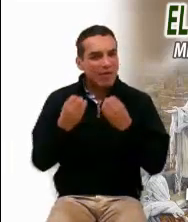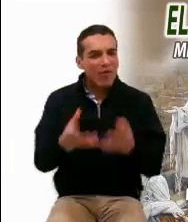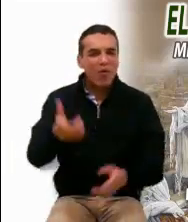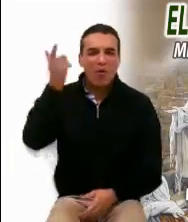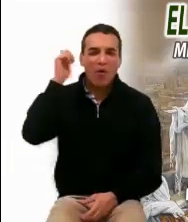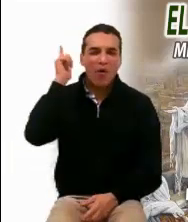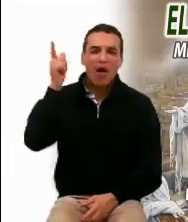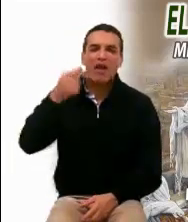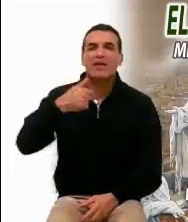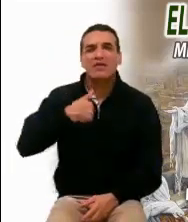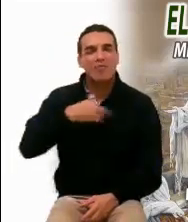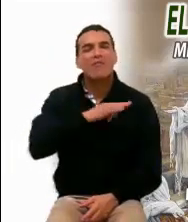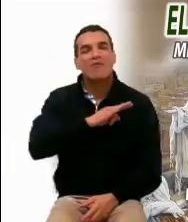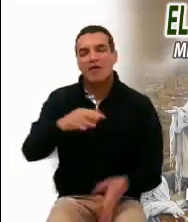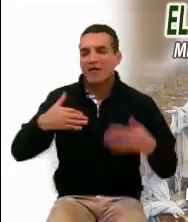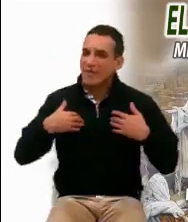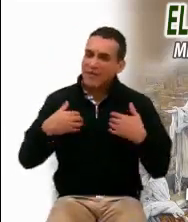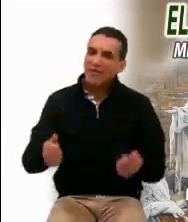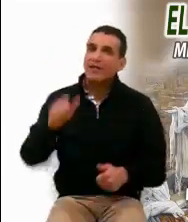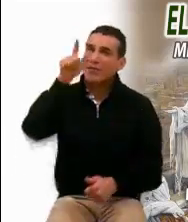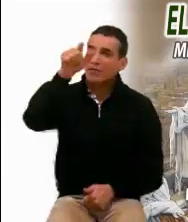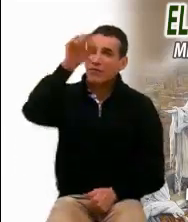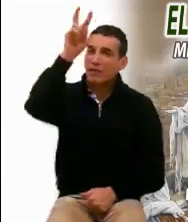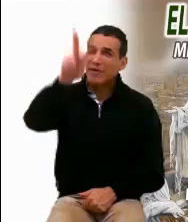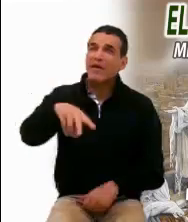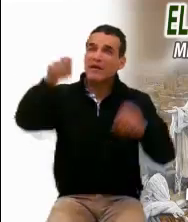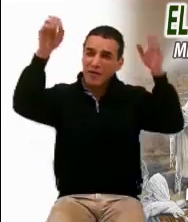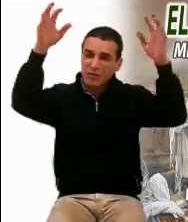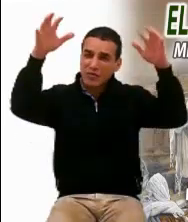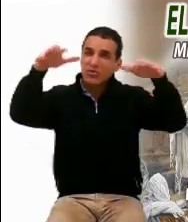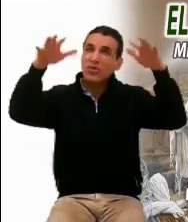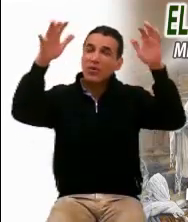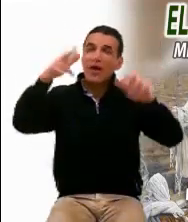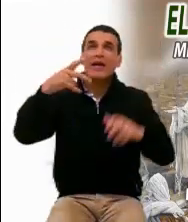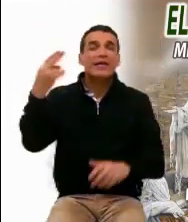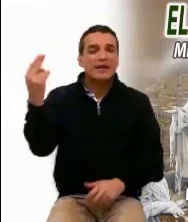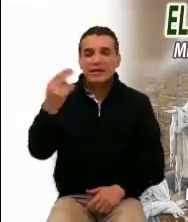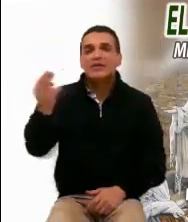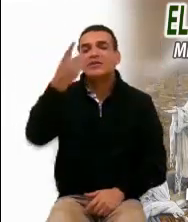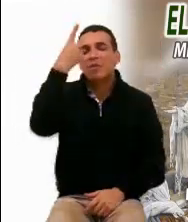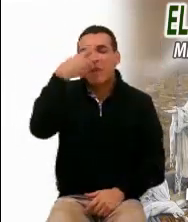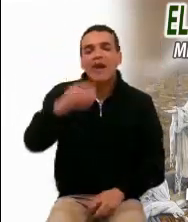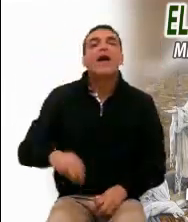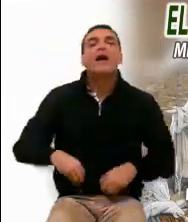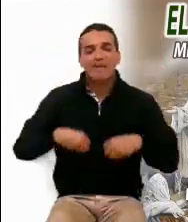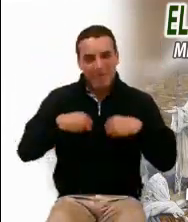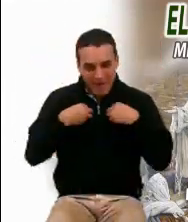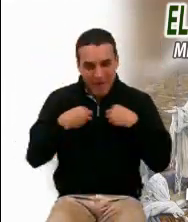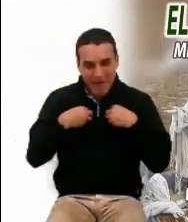que sea yo capaz de comprender que Tú eres la verdadera lluvia que necesito para tener vida.